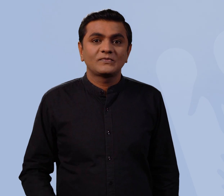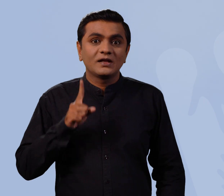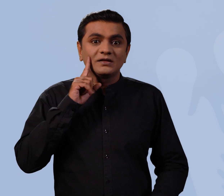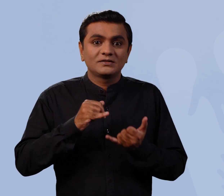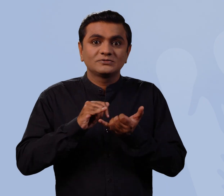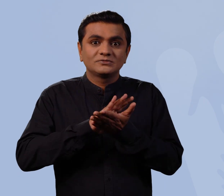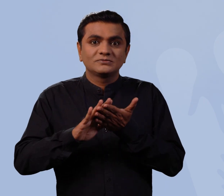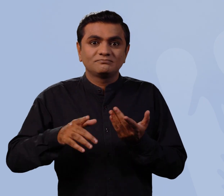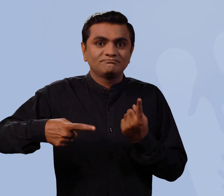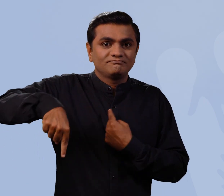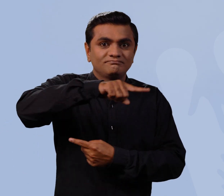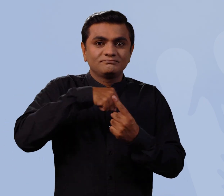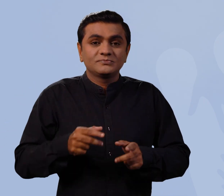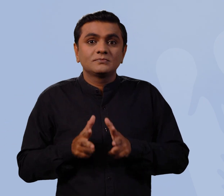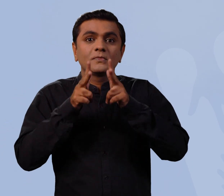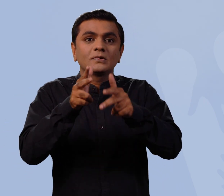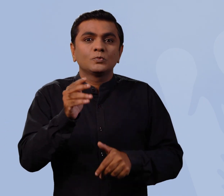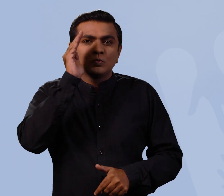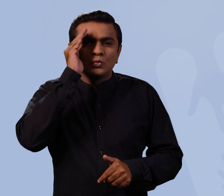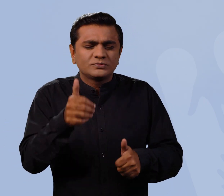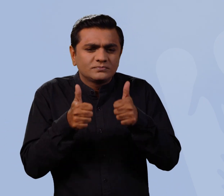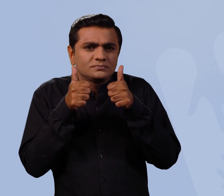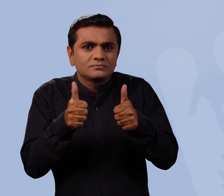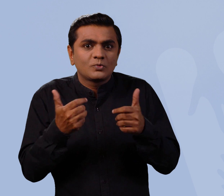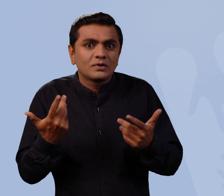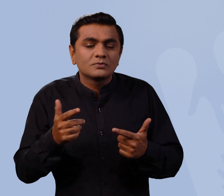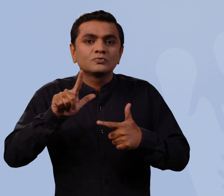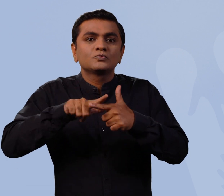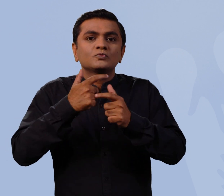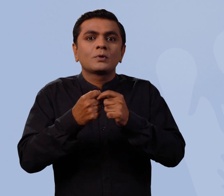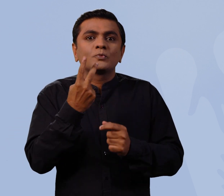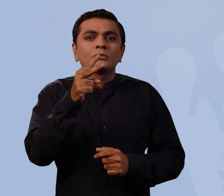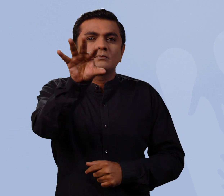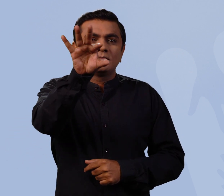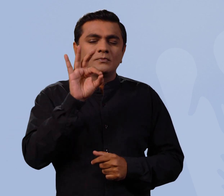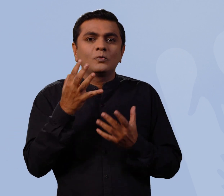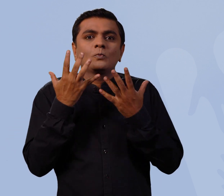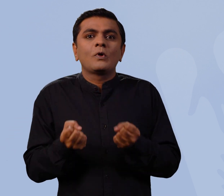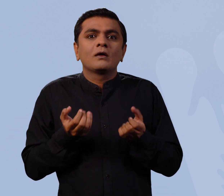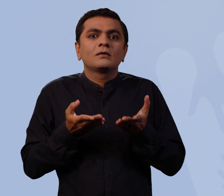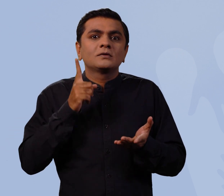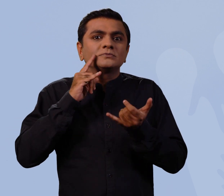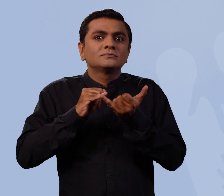ISH News आप सभी के लिए एक अच्छी खबर लाया है ISH News में नौकरी के लिए दो वेकंसिया है